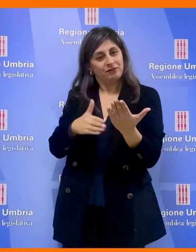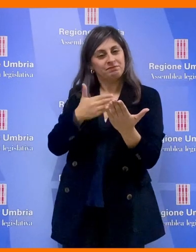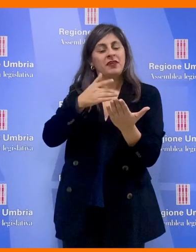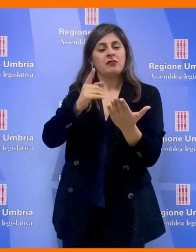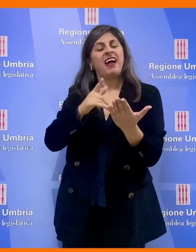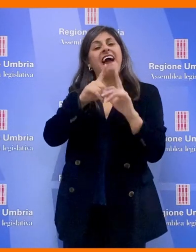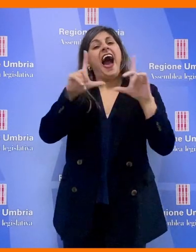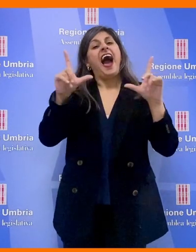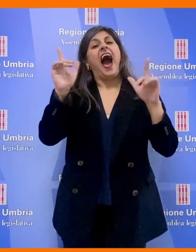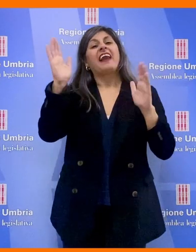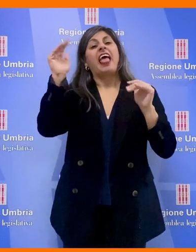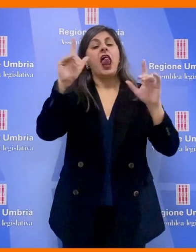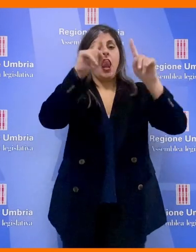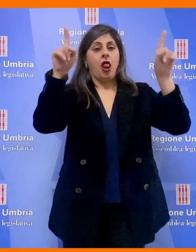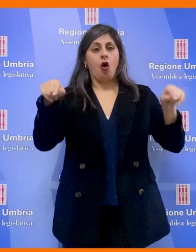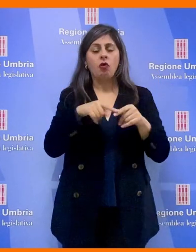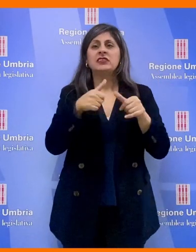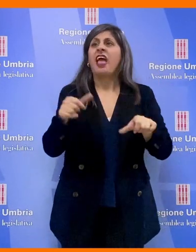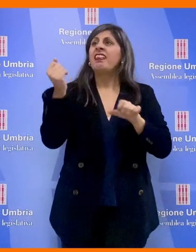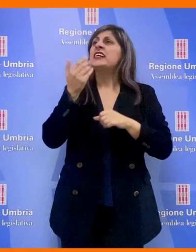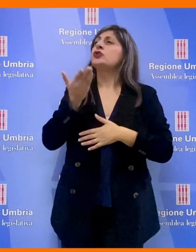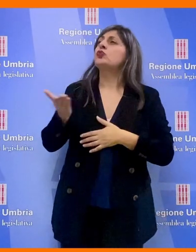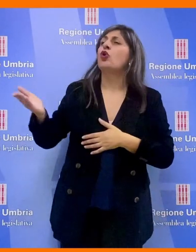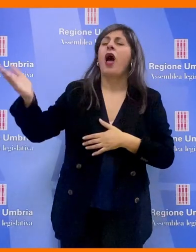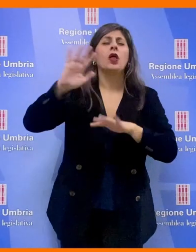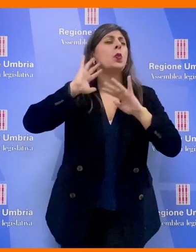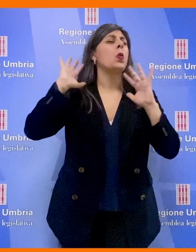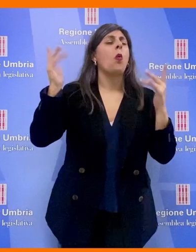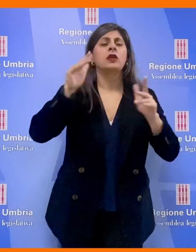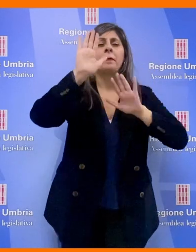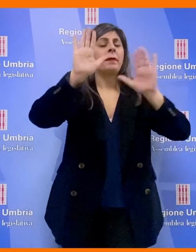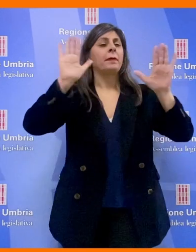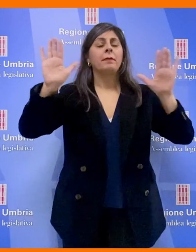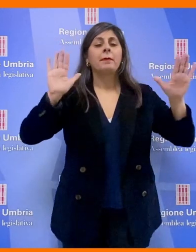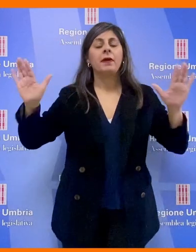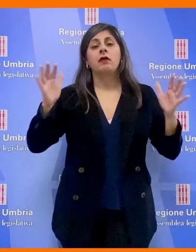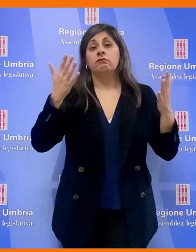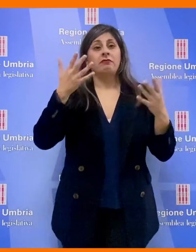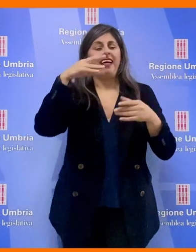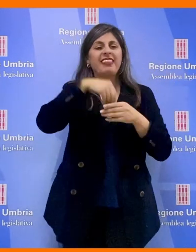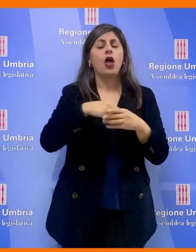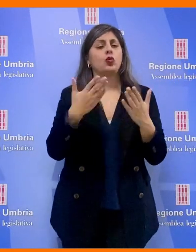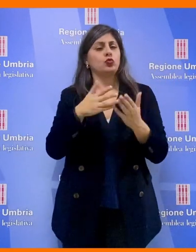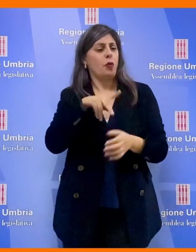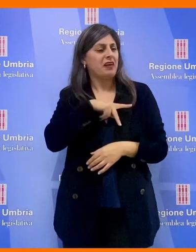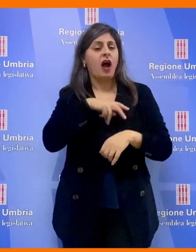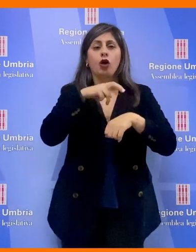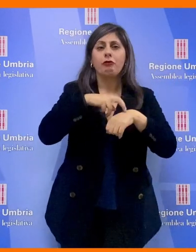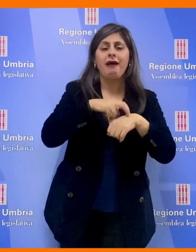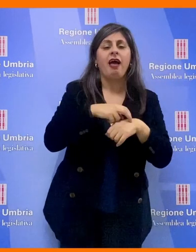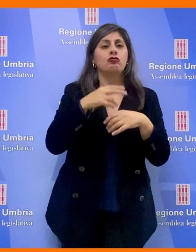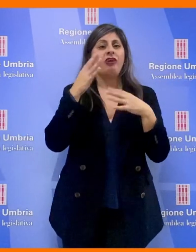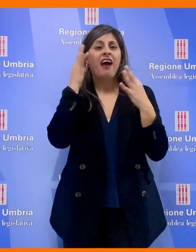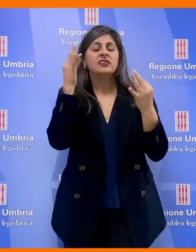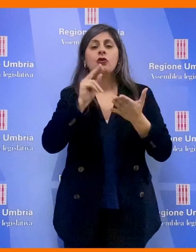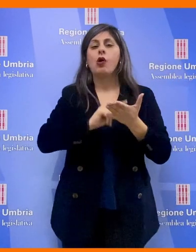cartelli in tutte le sedi istituzionali, nei studi privati, dei medici, negli asili o